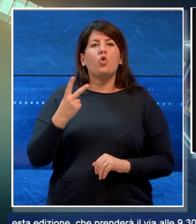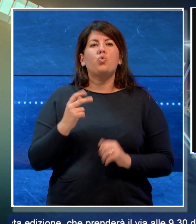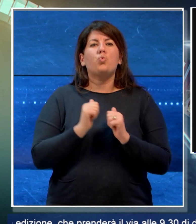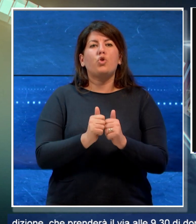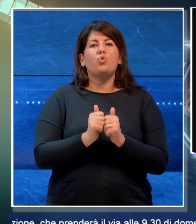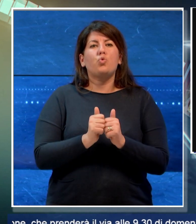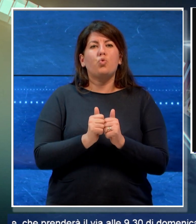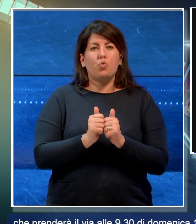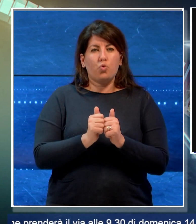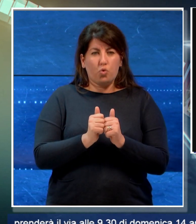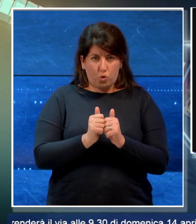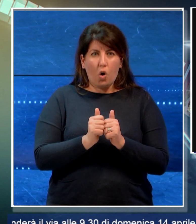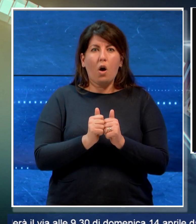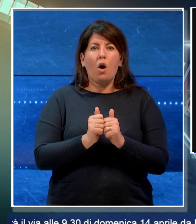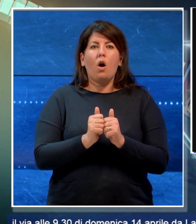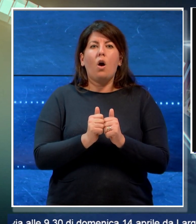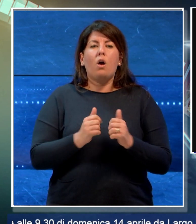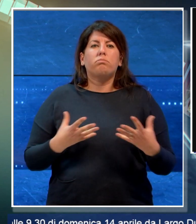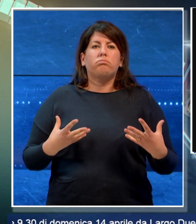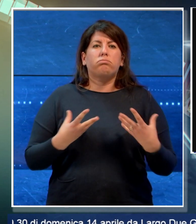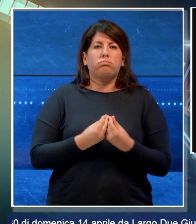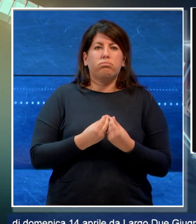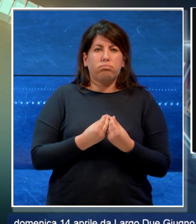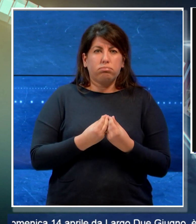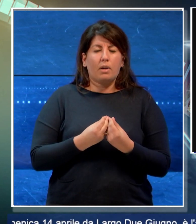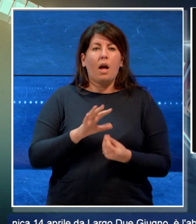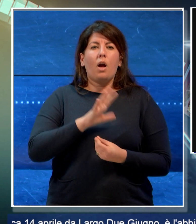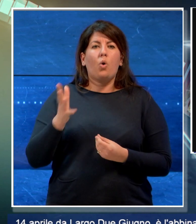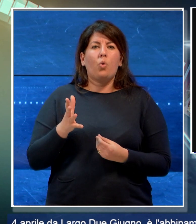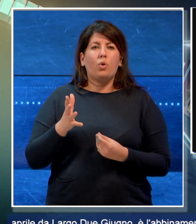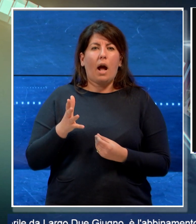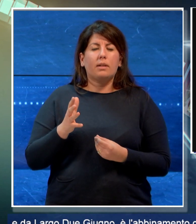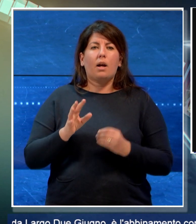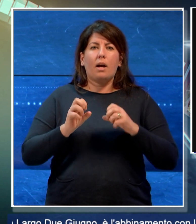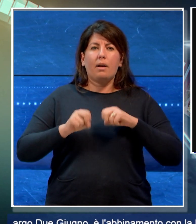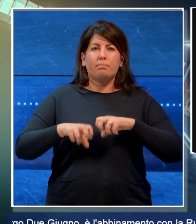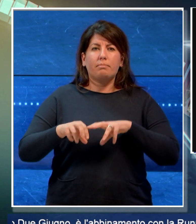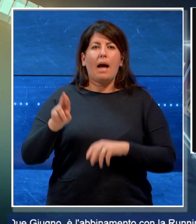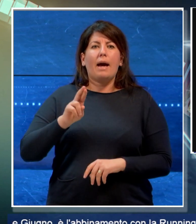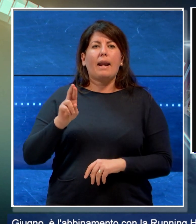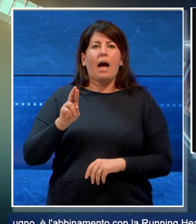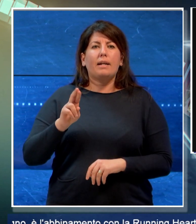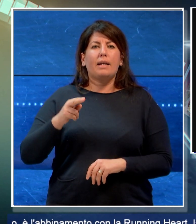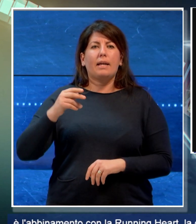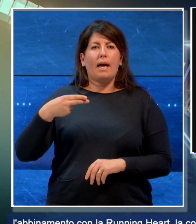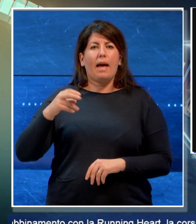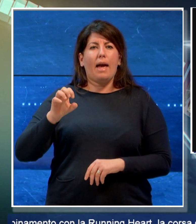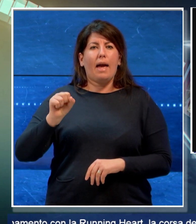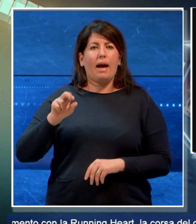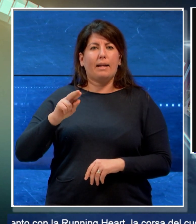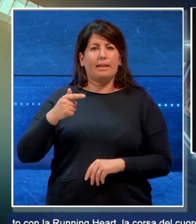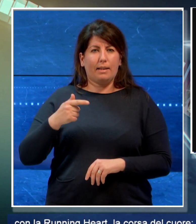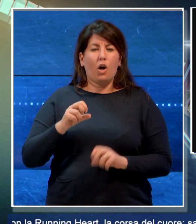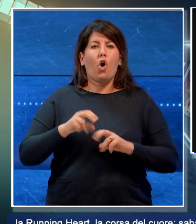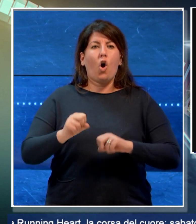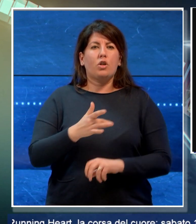giugno è l'abbinamento con la Running Heart, la Corsa del Cuore.